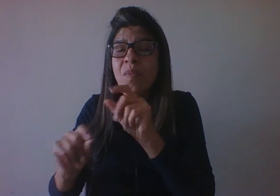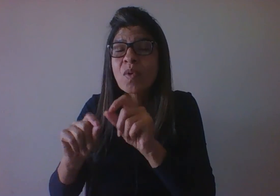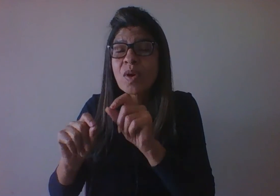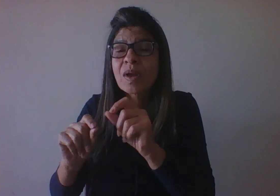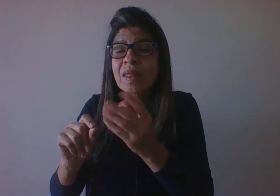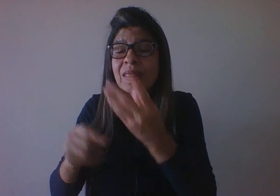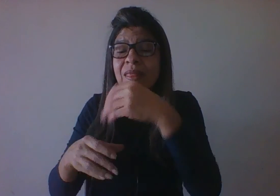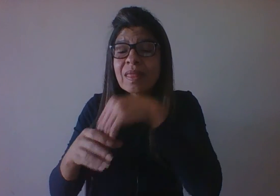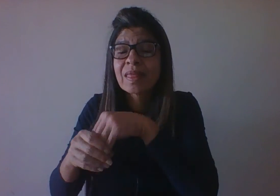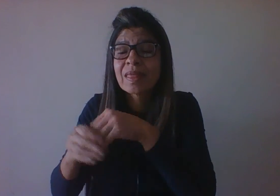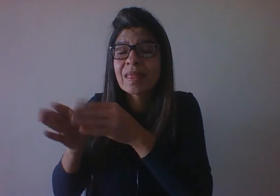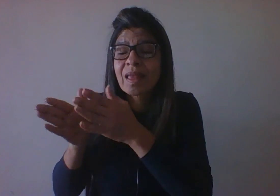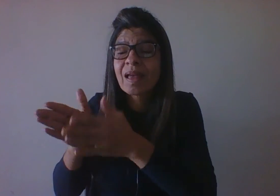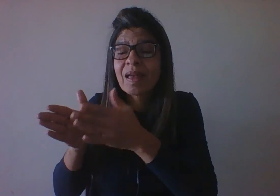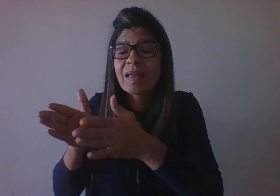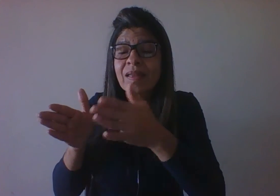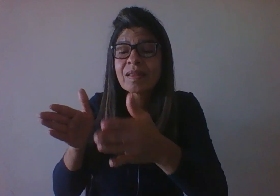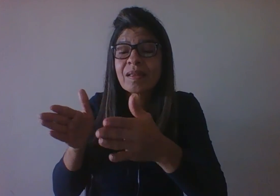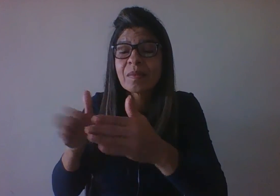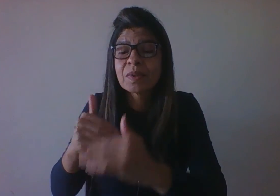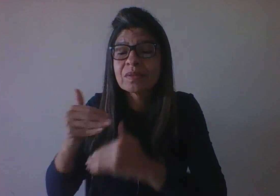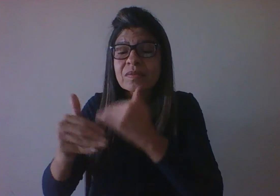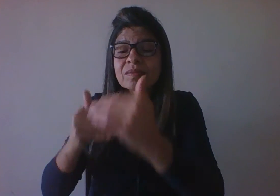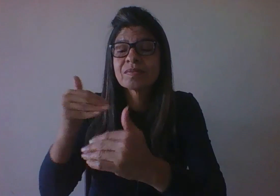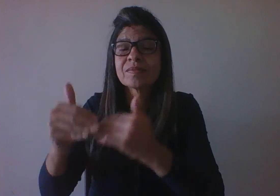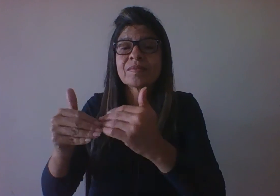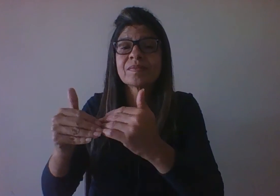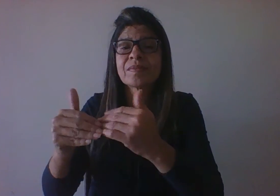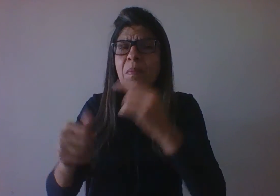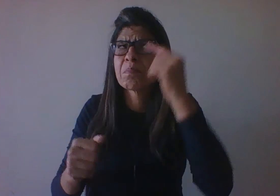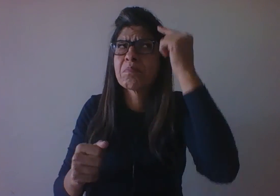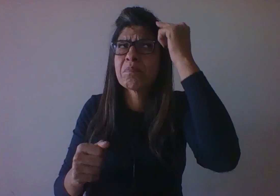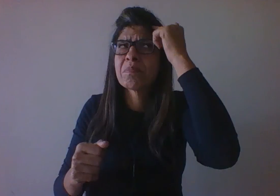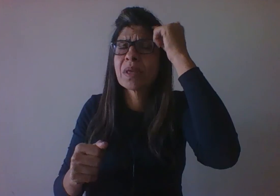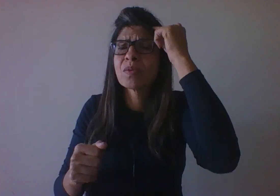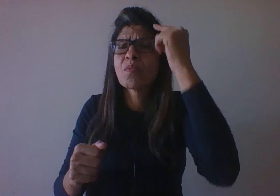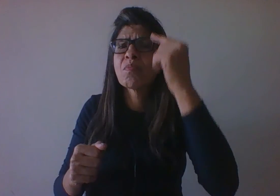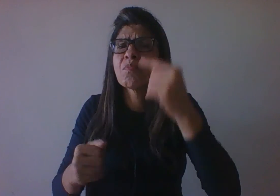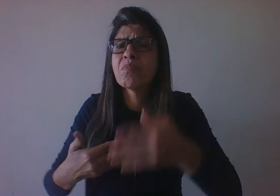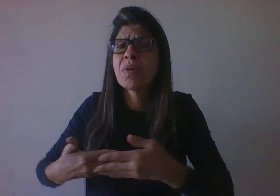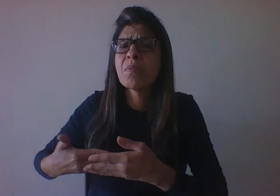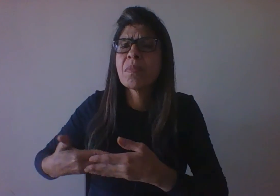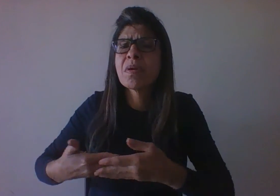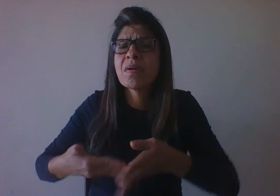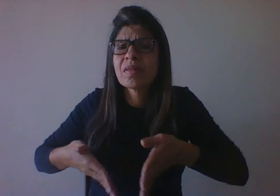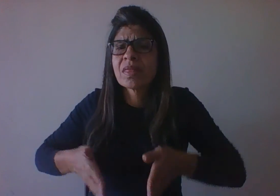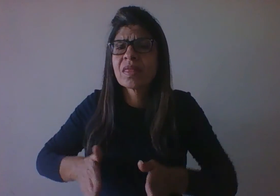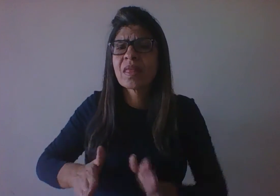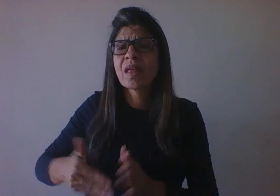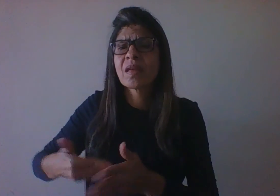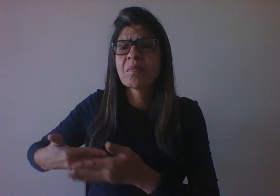desenvolvimento. Pensem comigo. Um bebezinho nasce com cerca de 50 centímetros